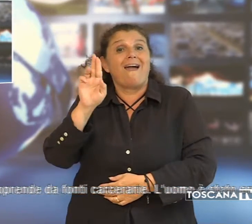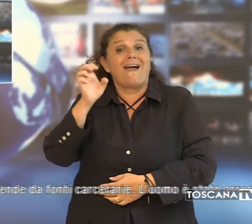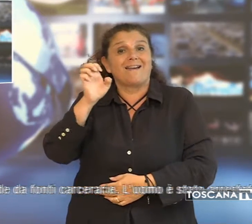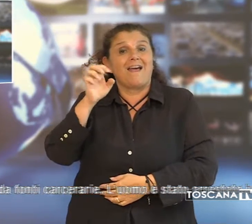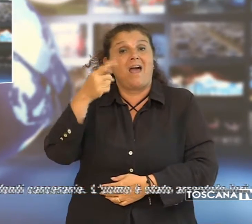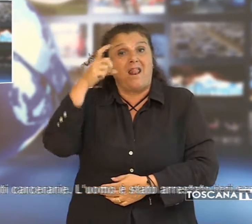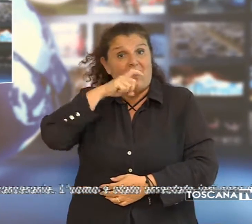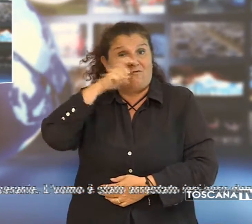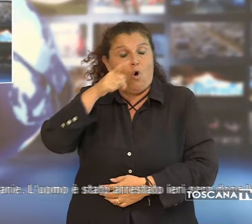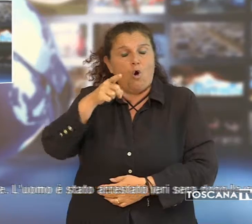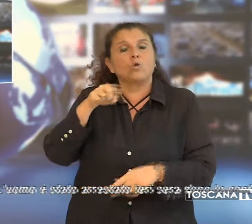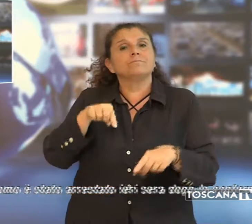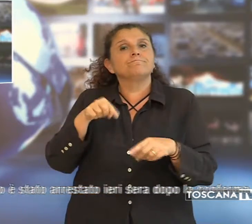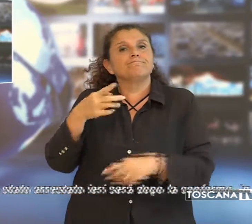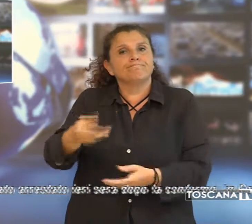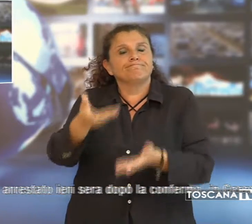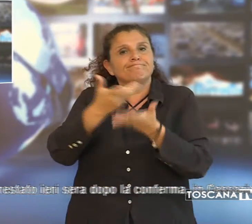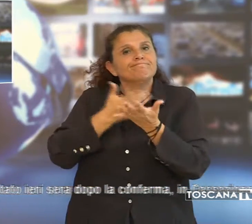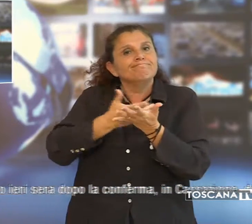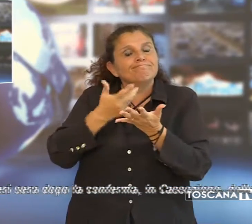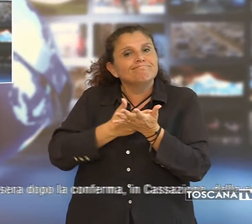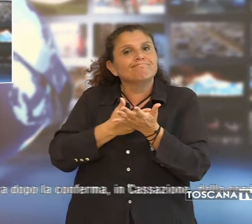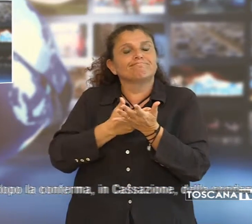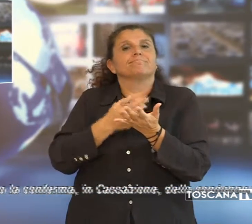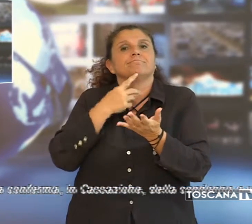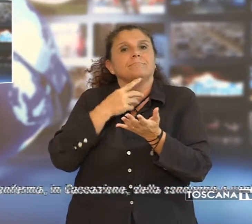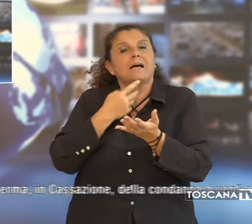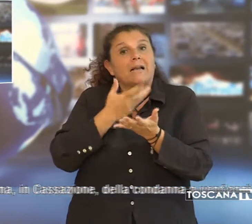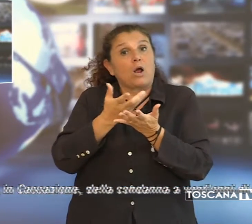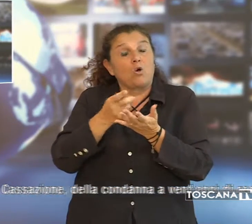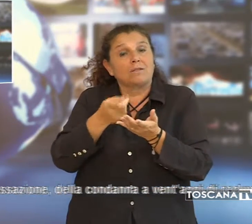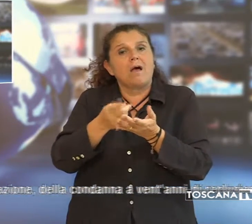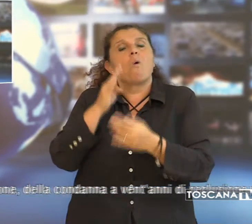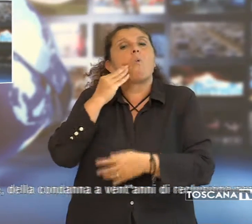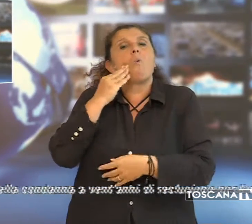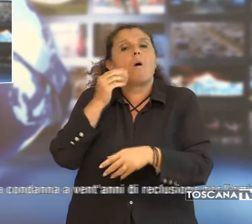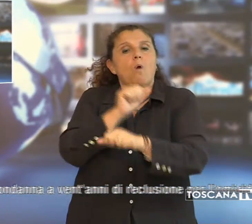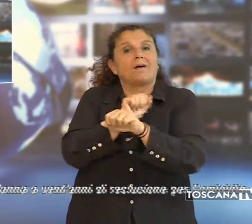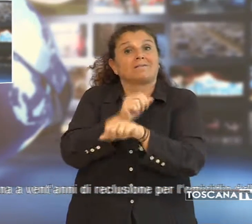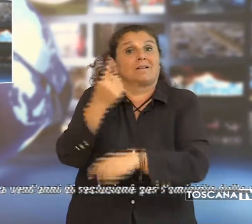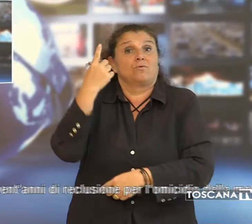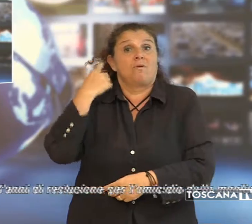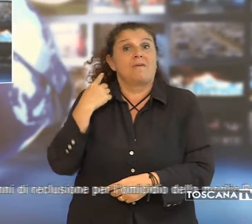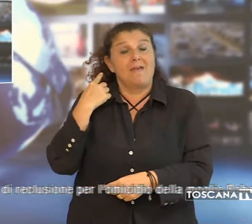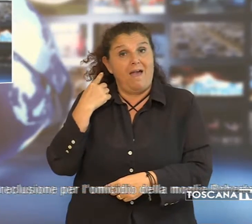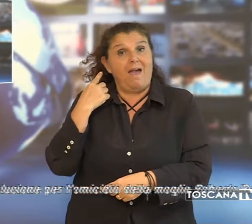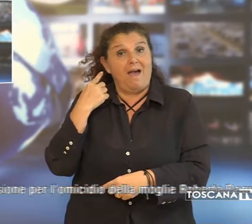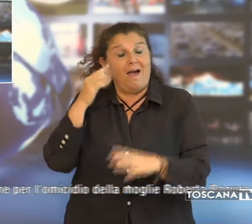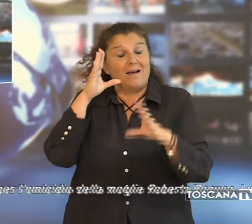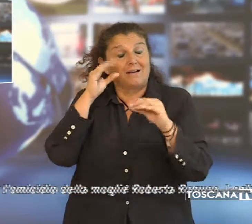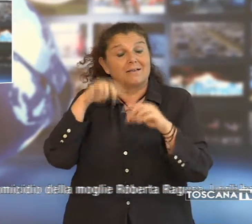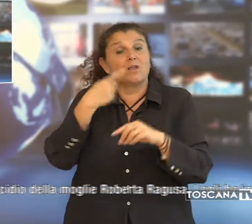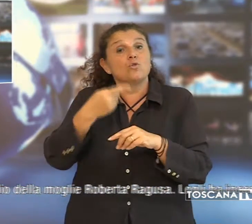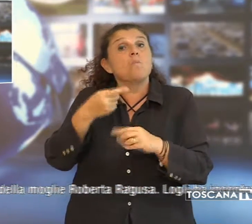È quanto si apprende da fonti carcerarie. L'uomo è stato arrestato ieri sera dopo la